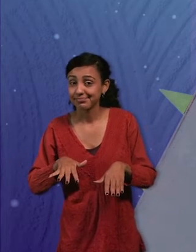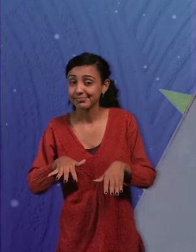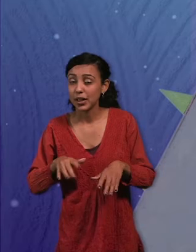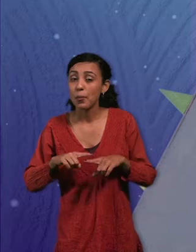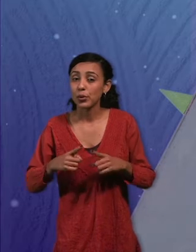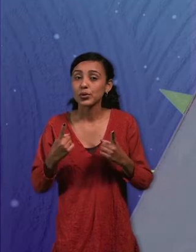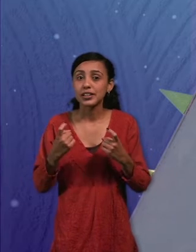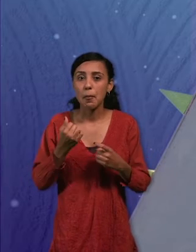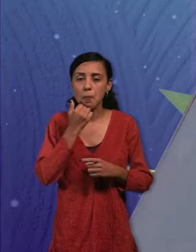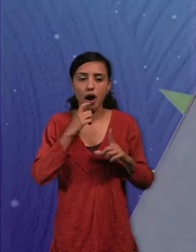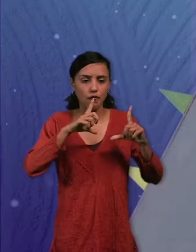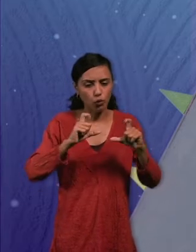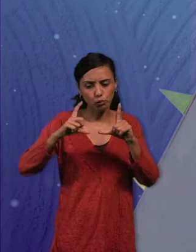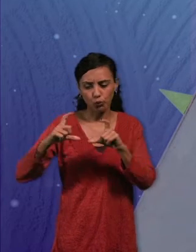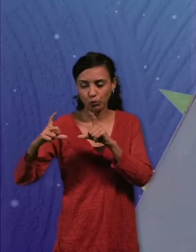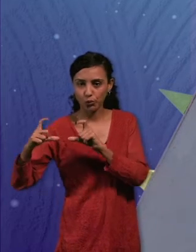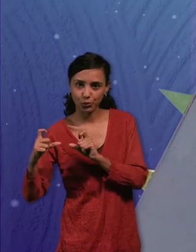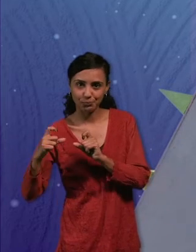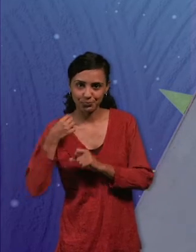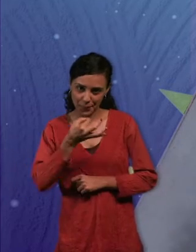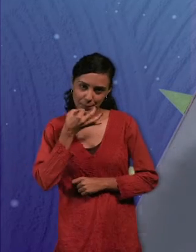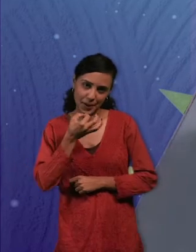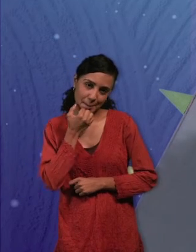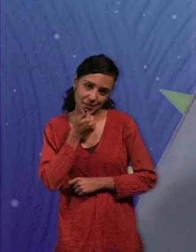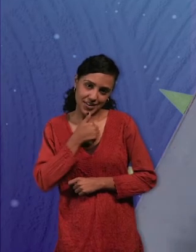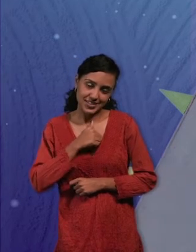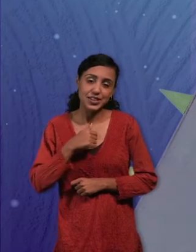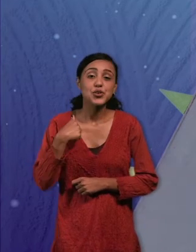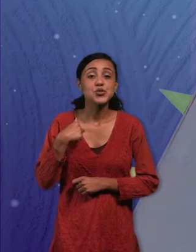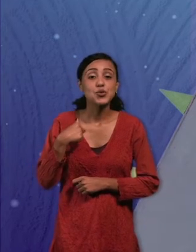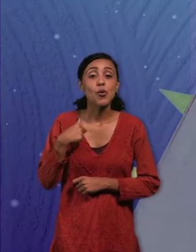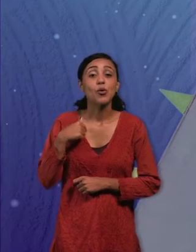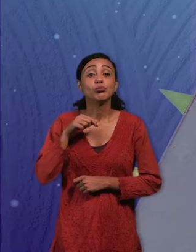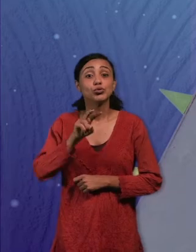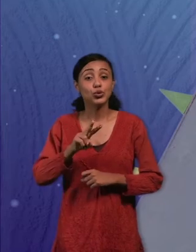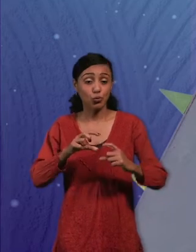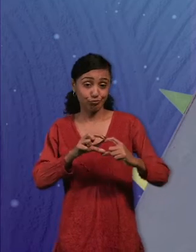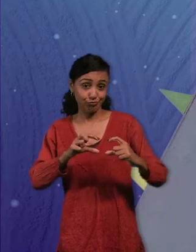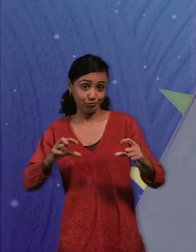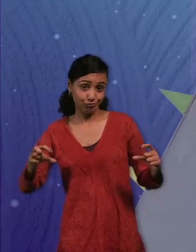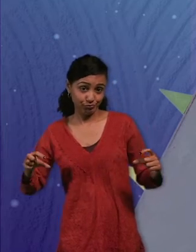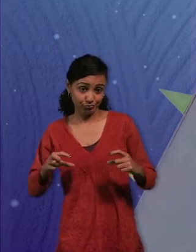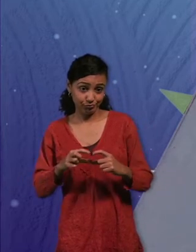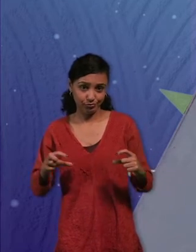más fotogramas. Para explicarlo mejor, yo he traído dos reglitas, hechas en papel.